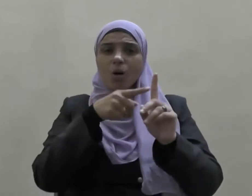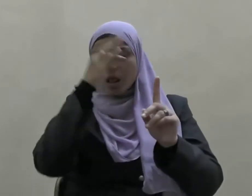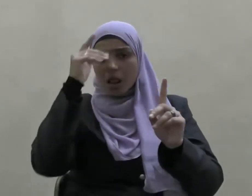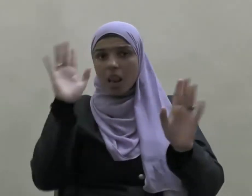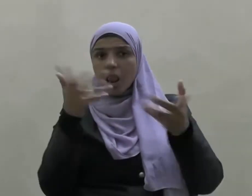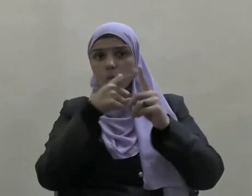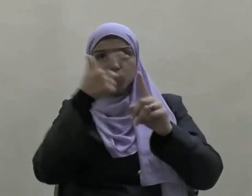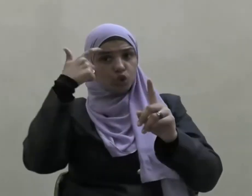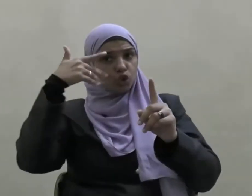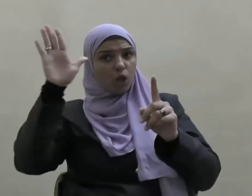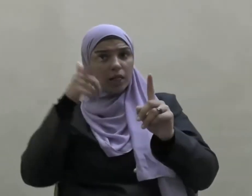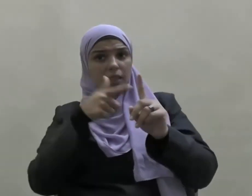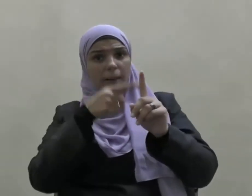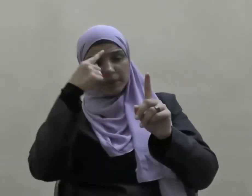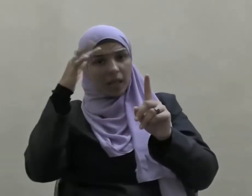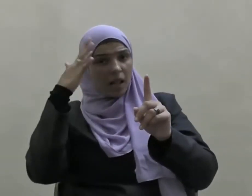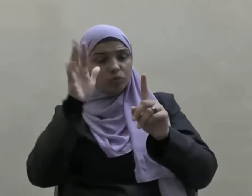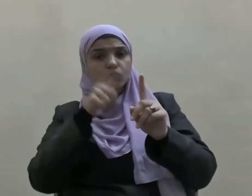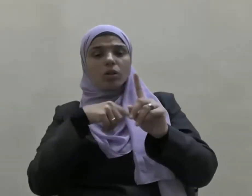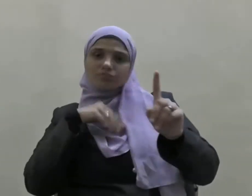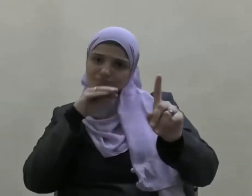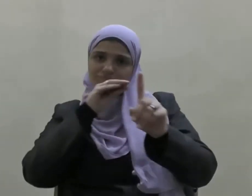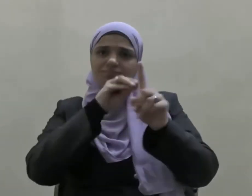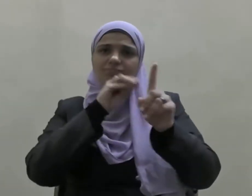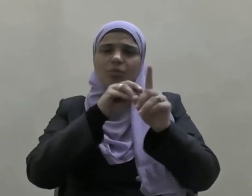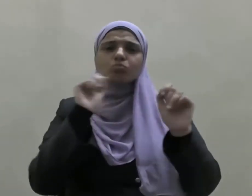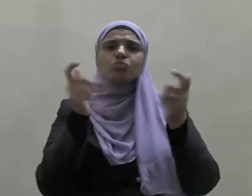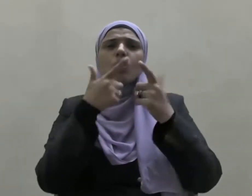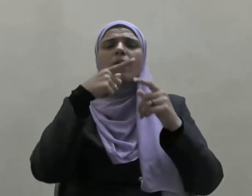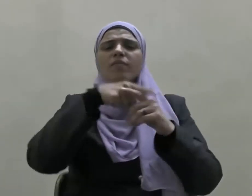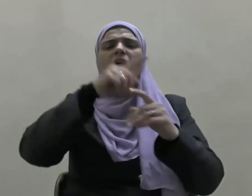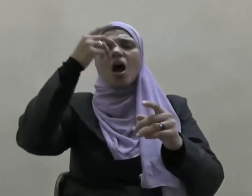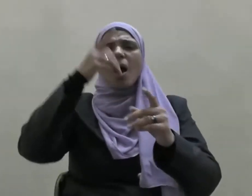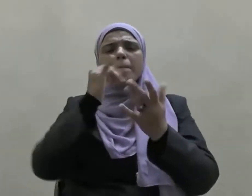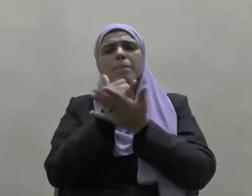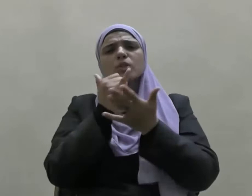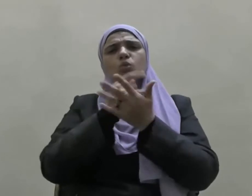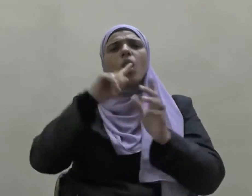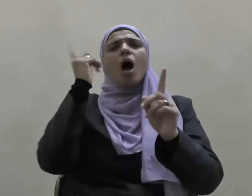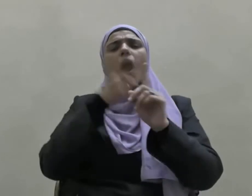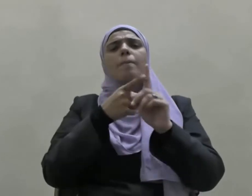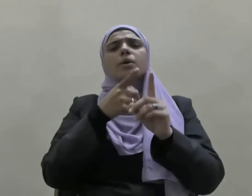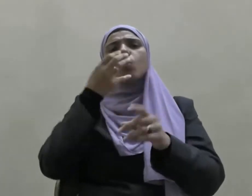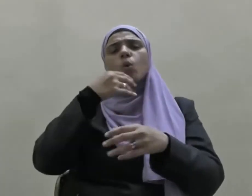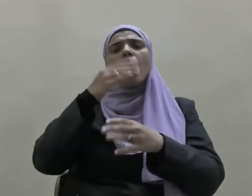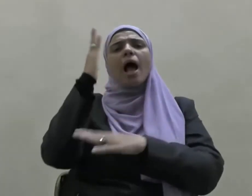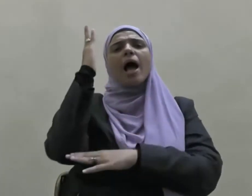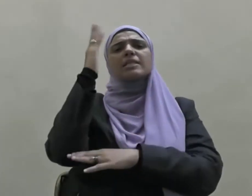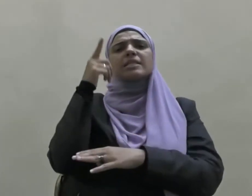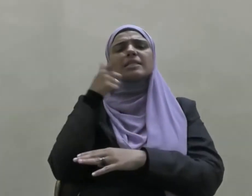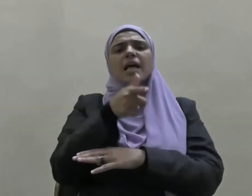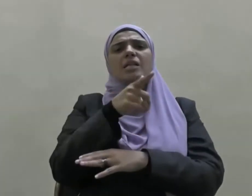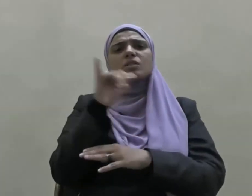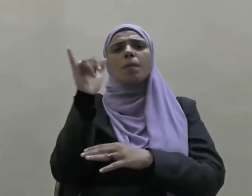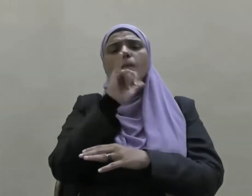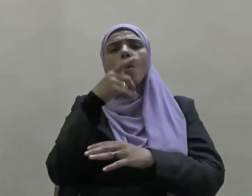وإن شئت أن بأتك برأس الأمر وعموده وذروته